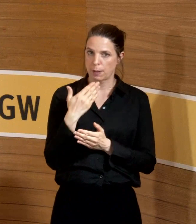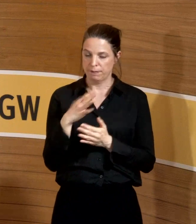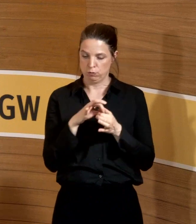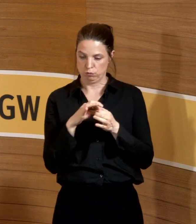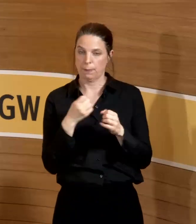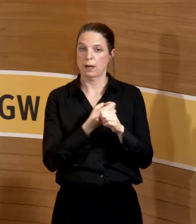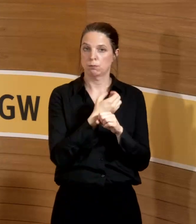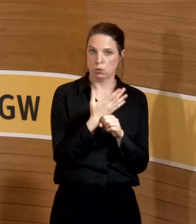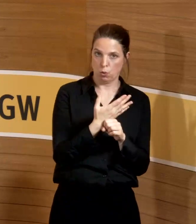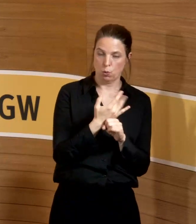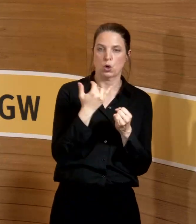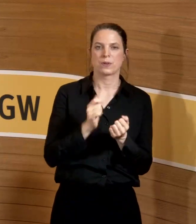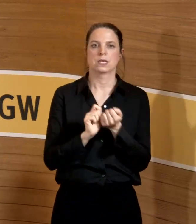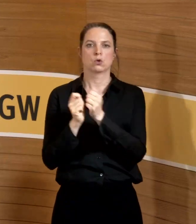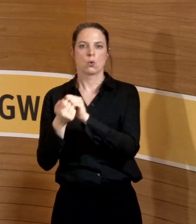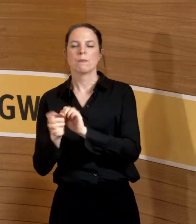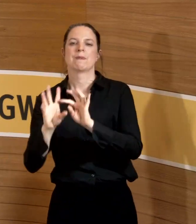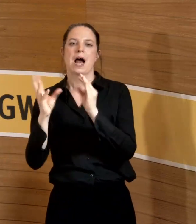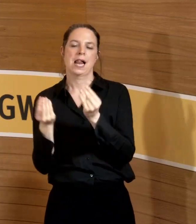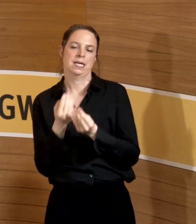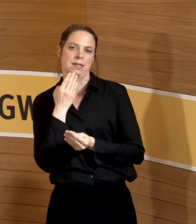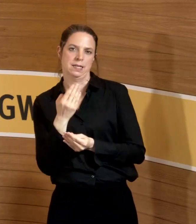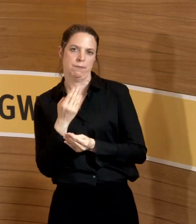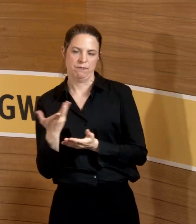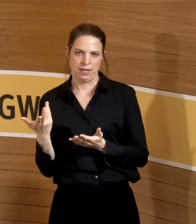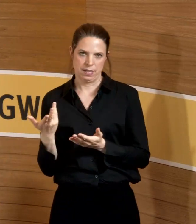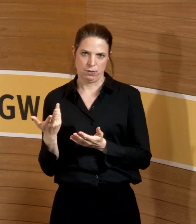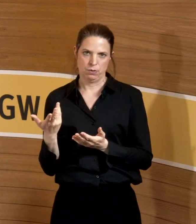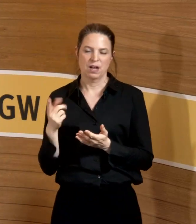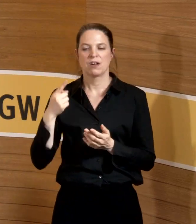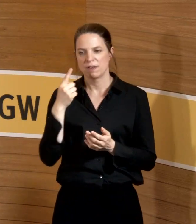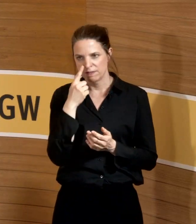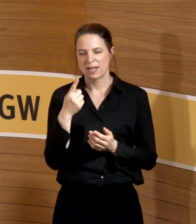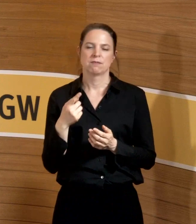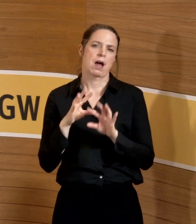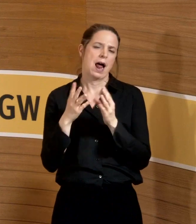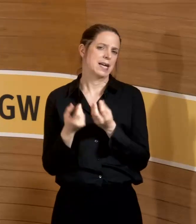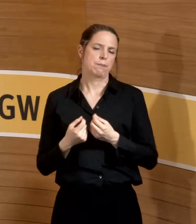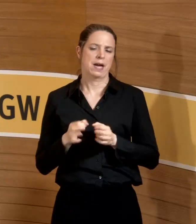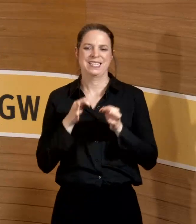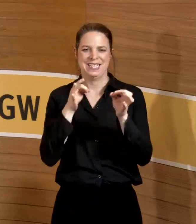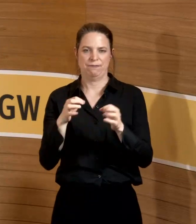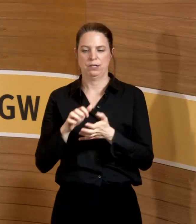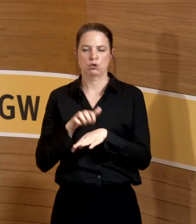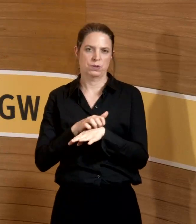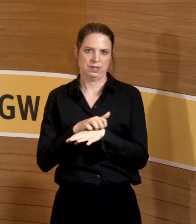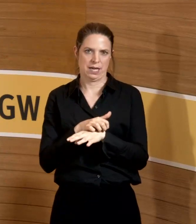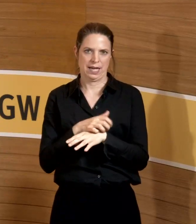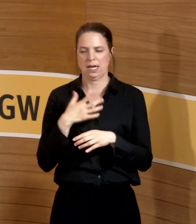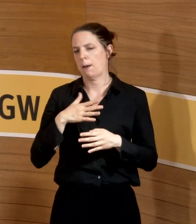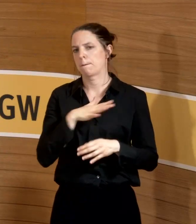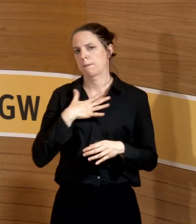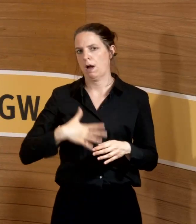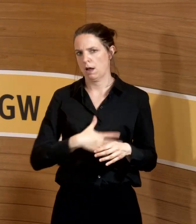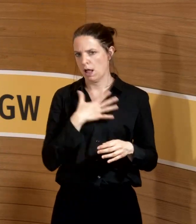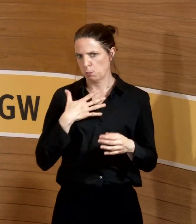allgemeiner geworden, haben halt aerogene Infektionserreger im weiteren Sinne bearbeitet, was Sinn macht. Die Empfehlungen finde ich sehr